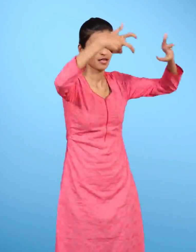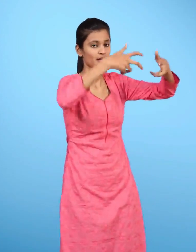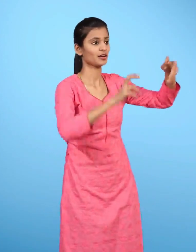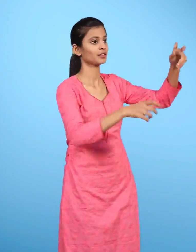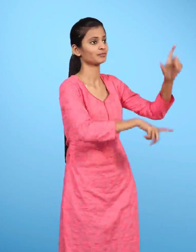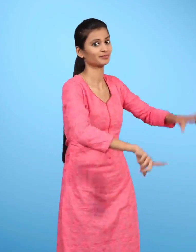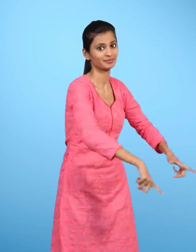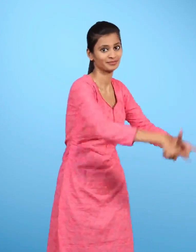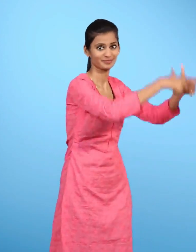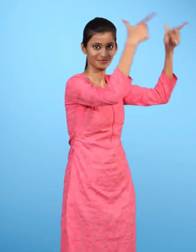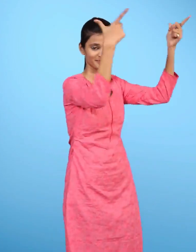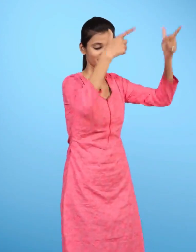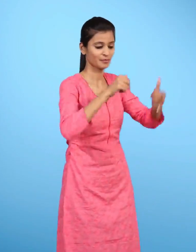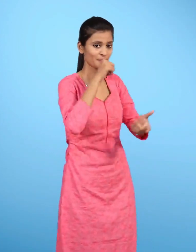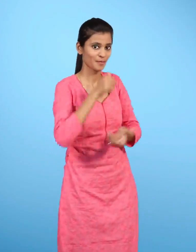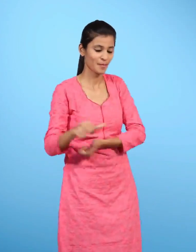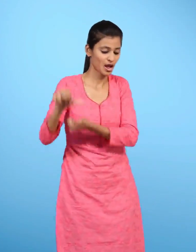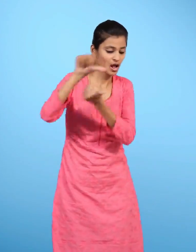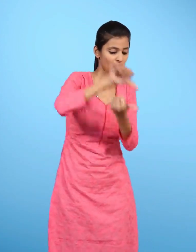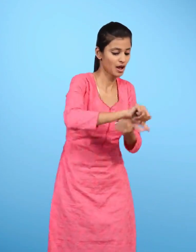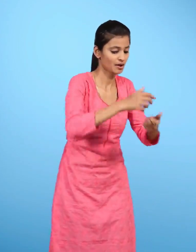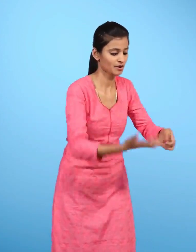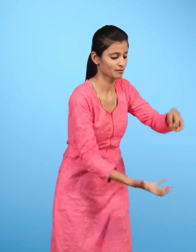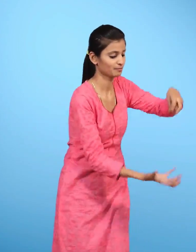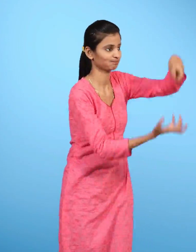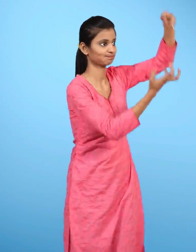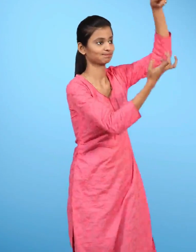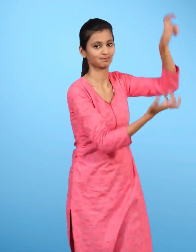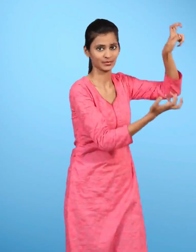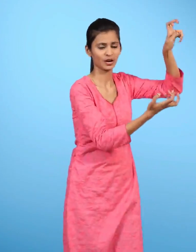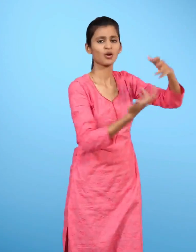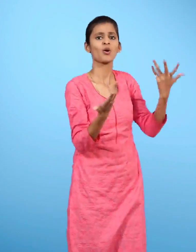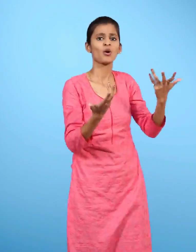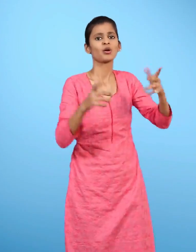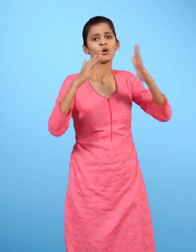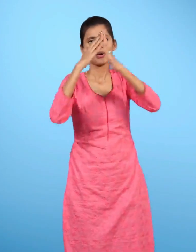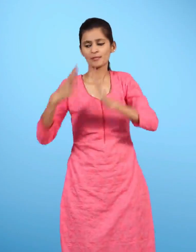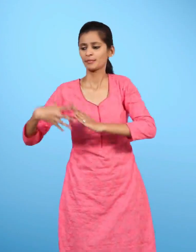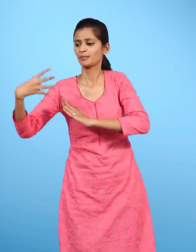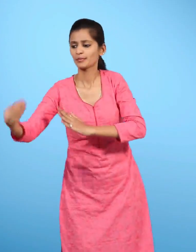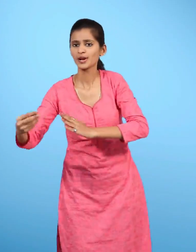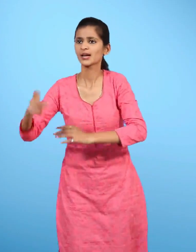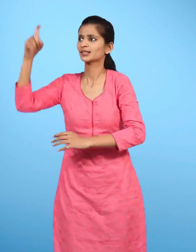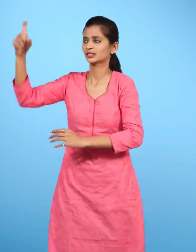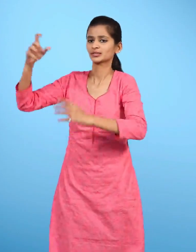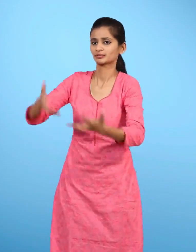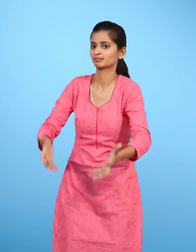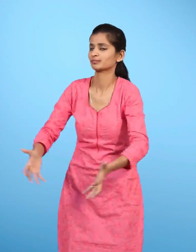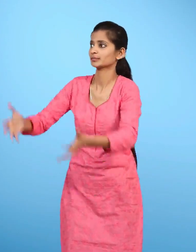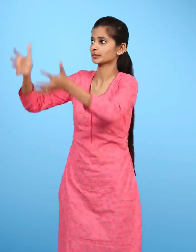अब उस बर्तन में पानी डाल कर उसे किसी पेड़ की शाखा पर या घर के बाहर किजी खूंटी पर टांग